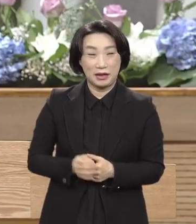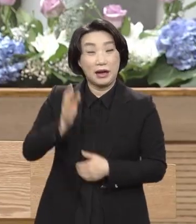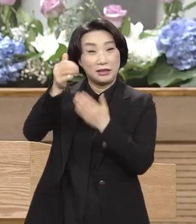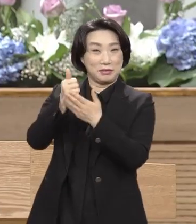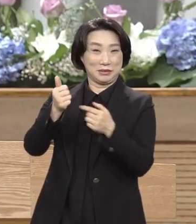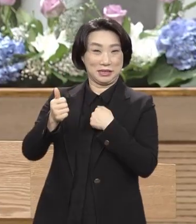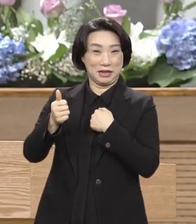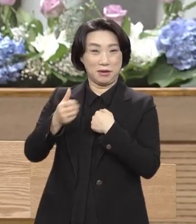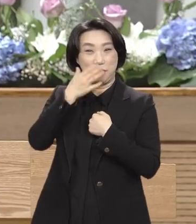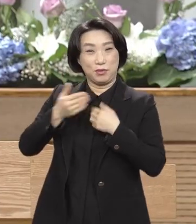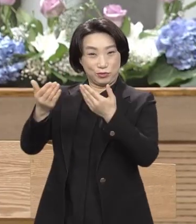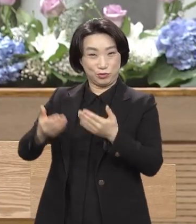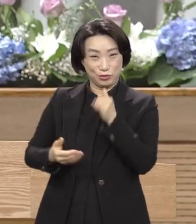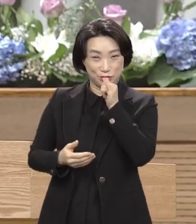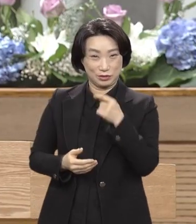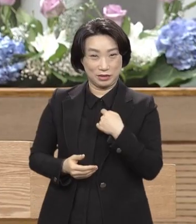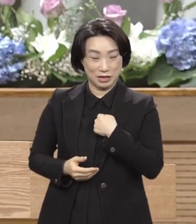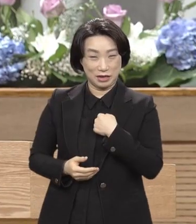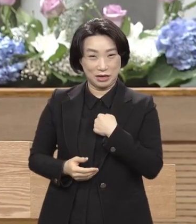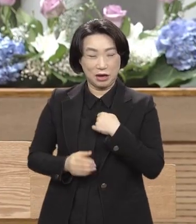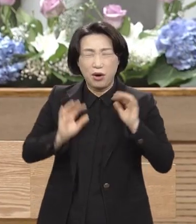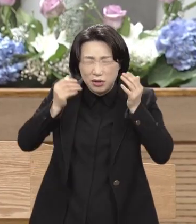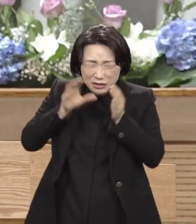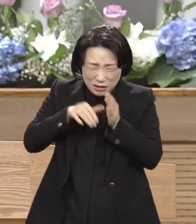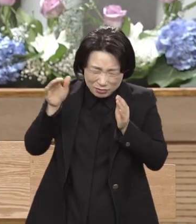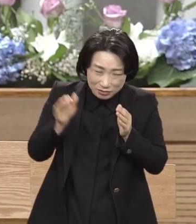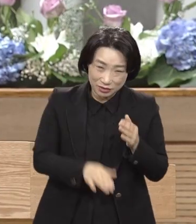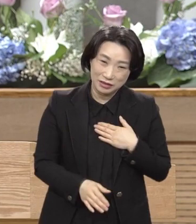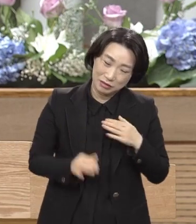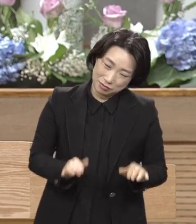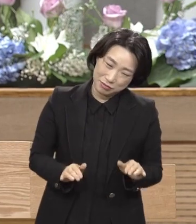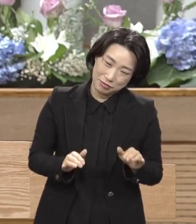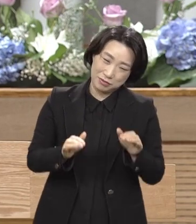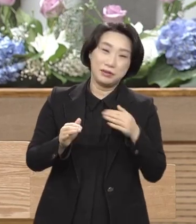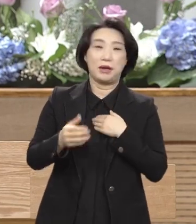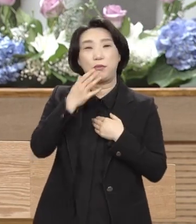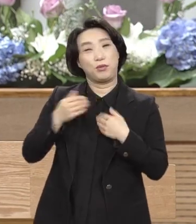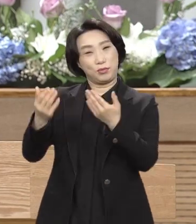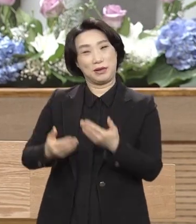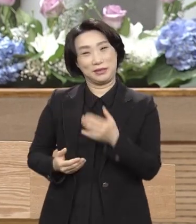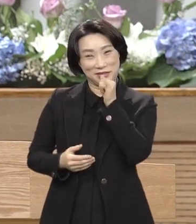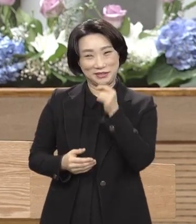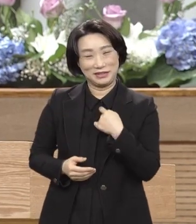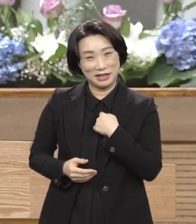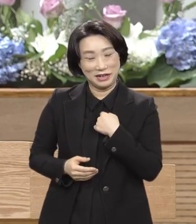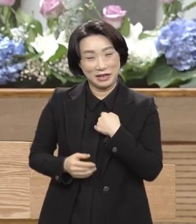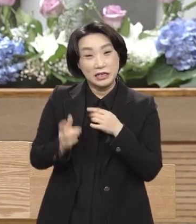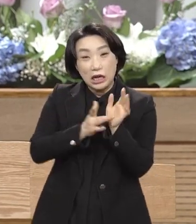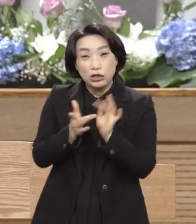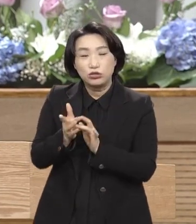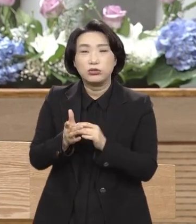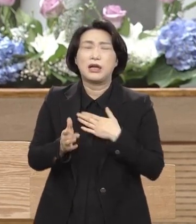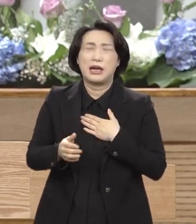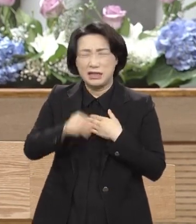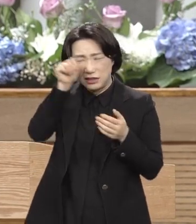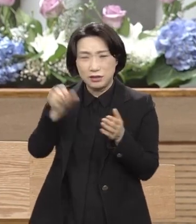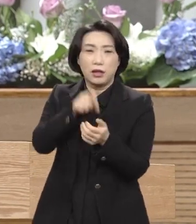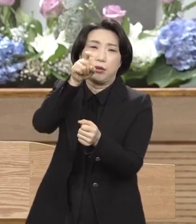축복이 뭐예요 어렸을 때부터 내게 주신 축복이에요 예수가 화제가 되게 했다 이 말이에요